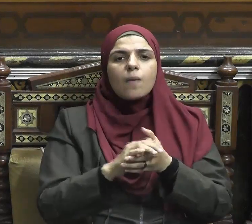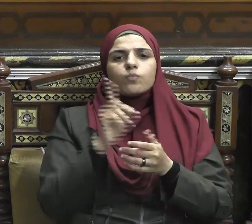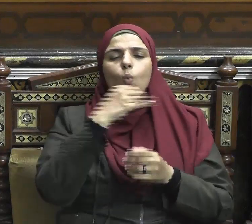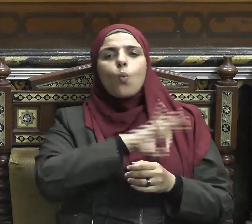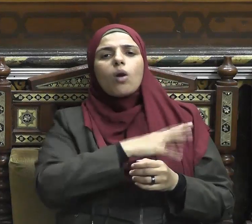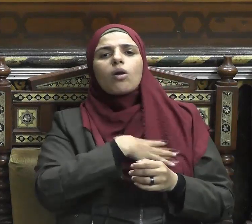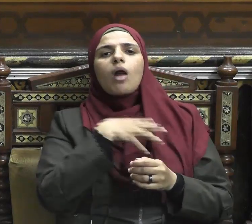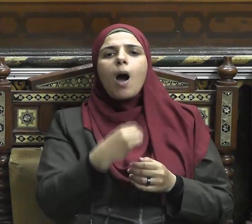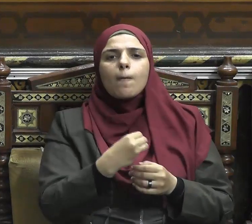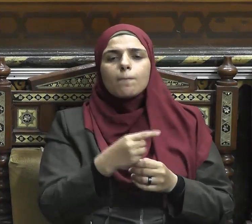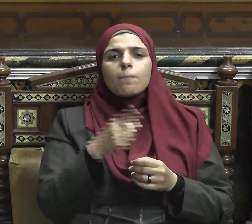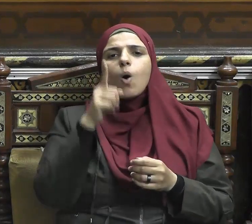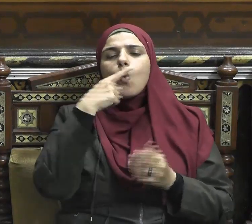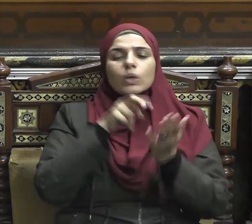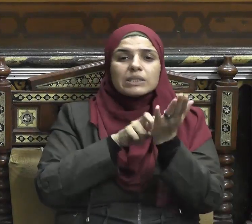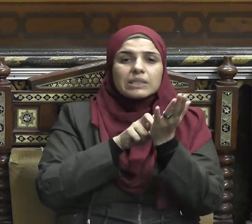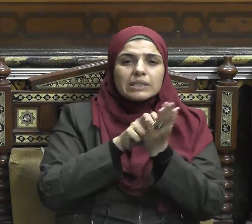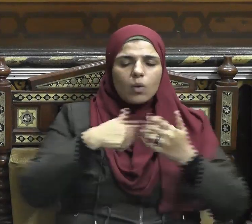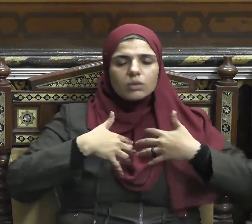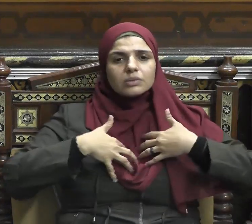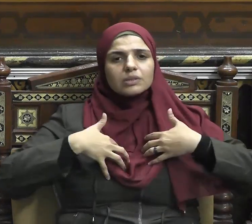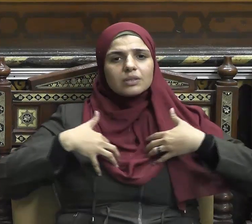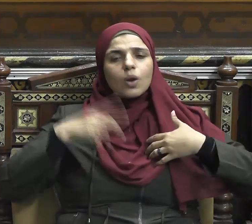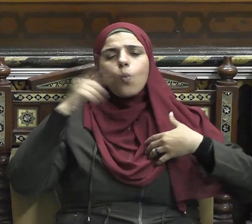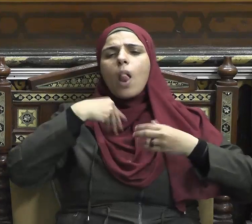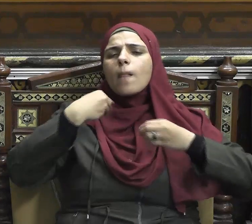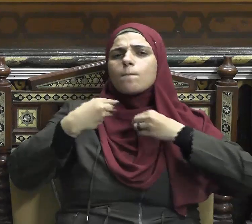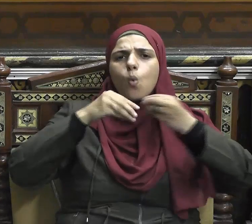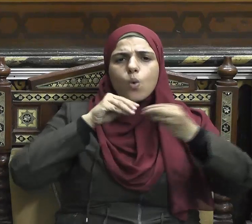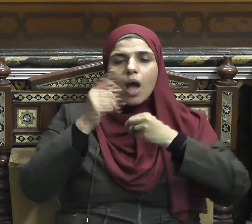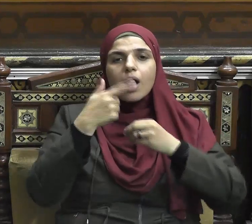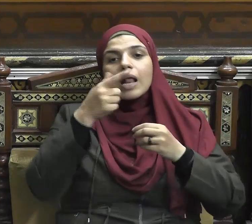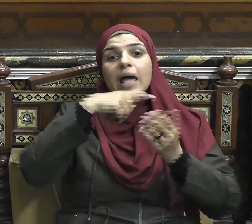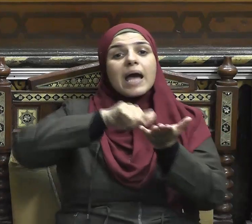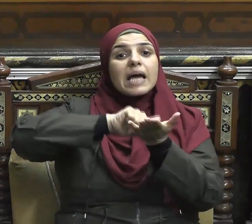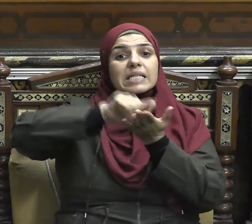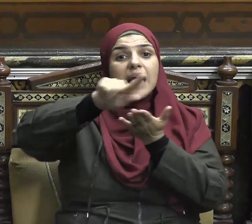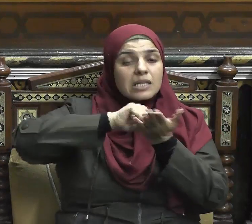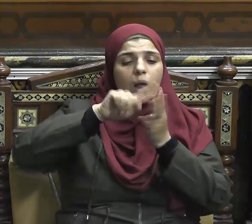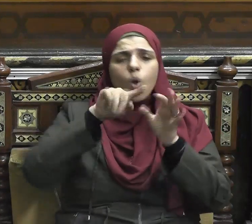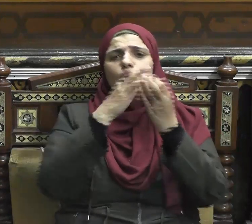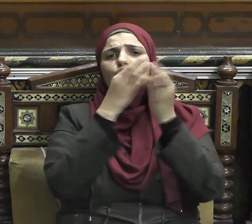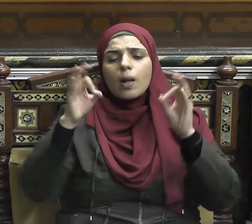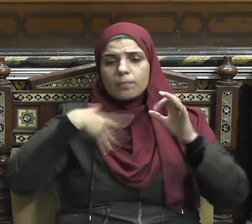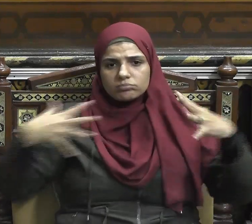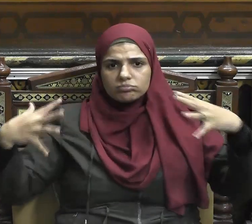والمهاجر من هجر الخطايا والذنوب إن رسالة